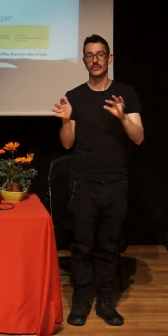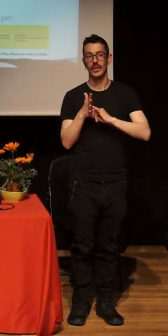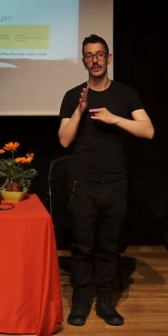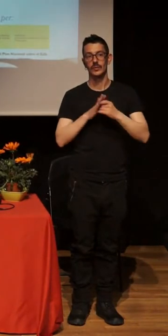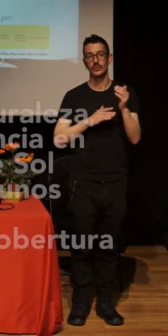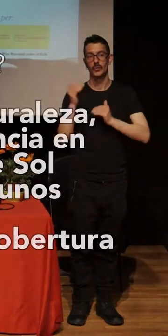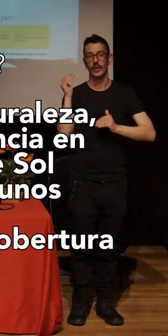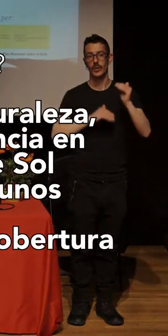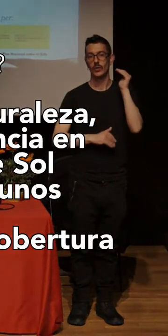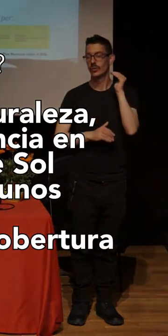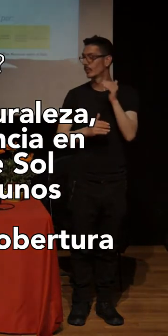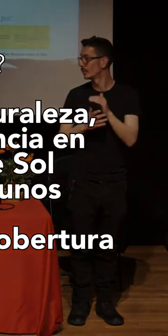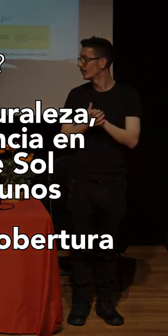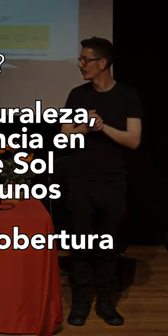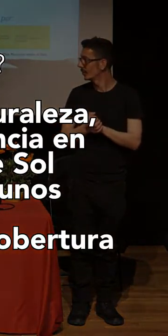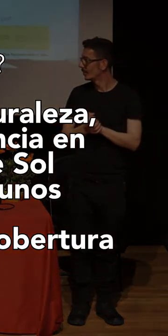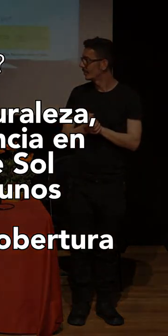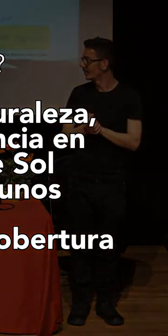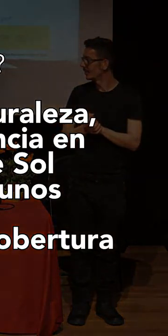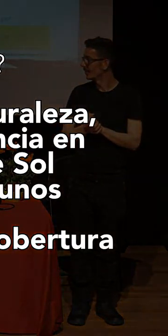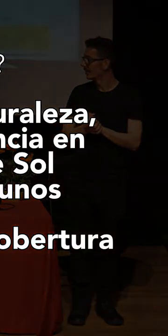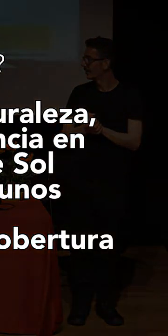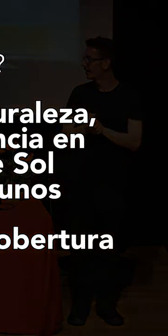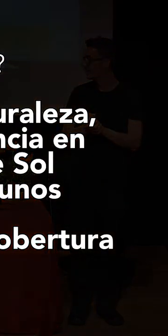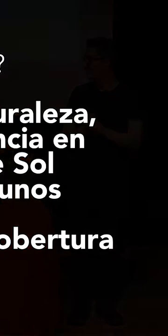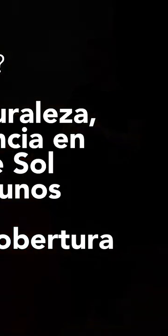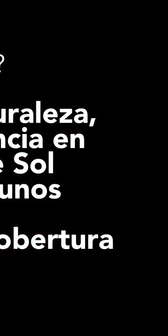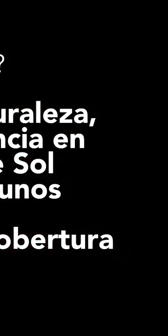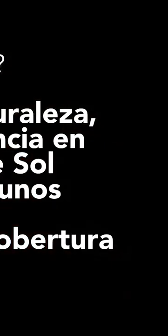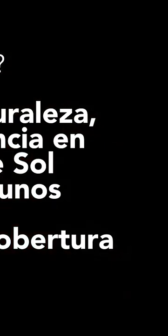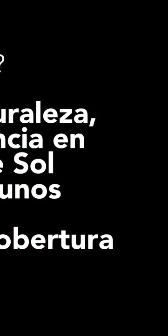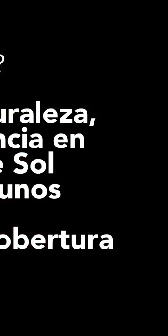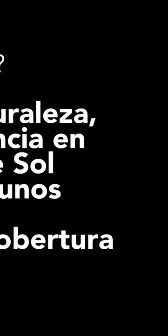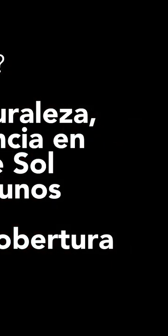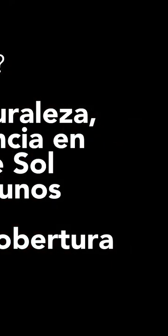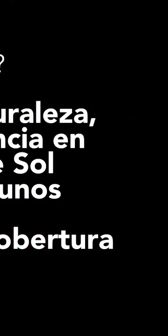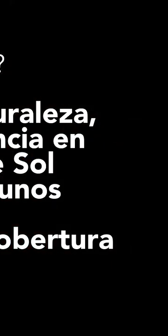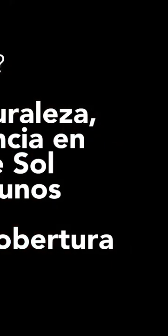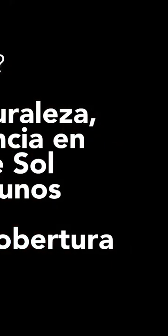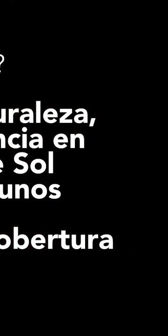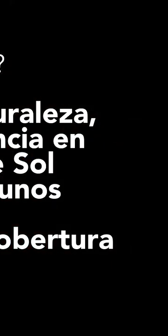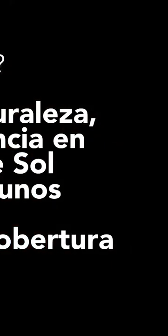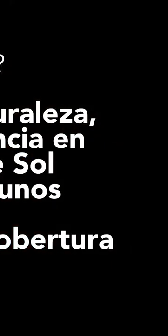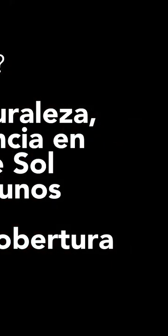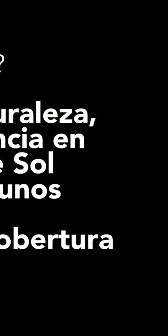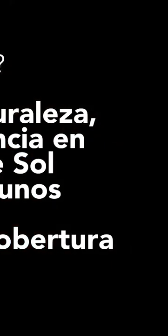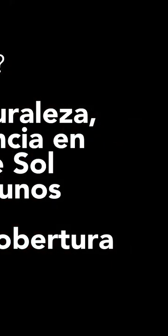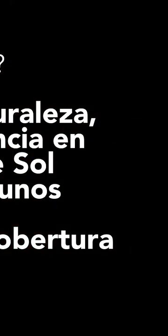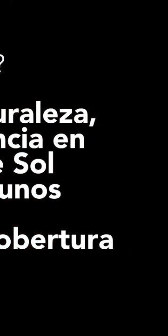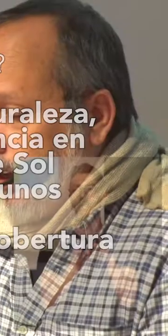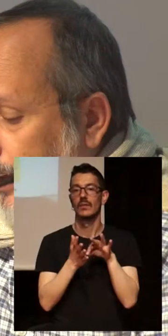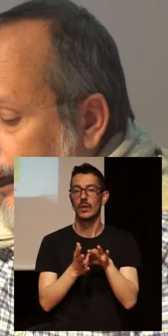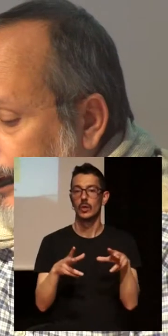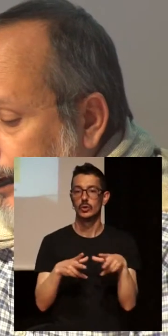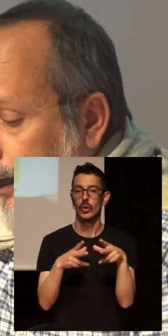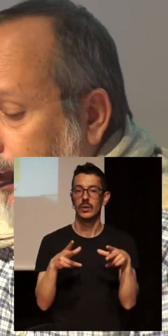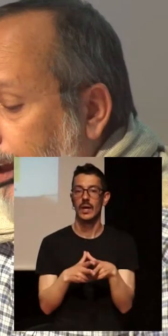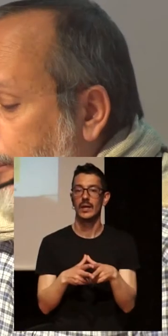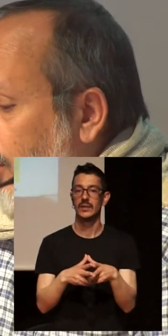el va a decir, que no eres funcionario. Vale. es técnico también en promoción de la salud en el ministerio. Pero